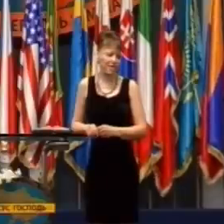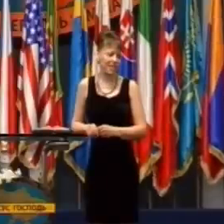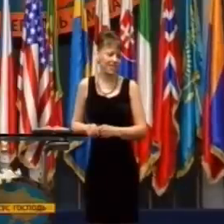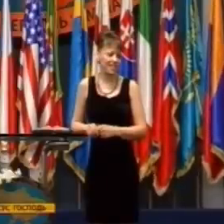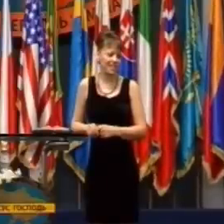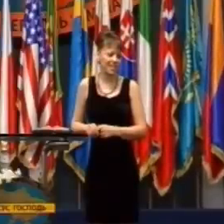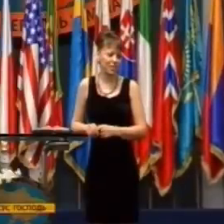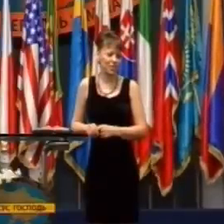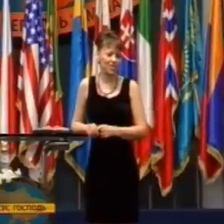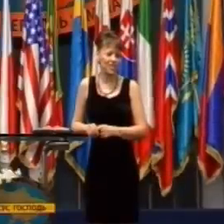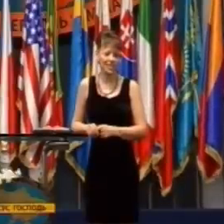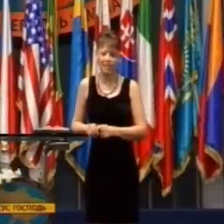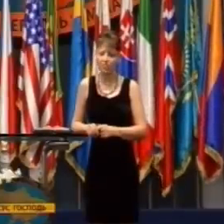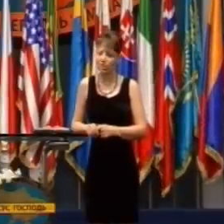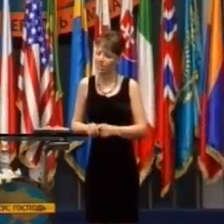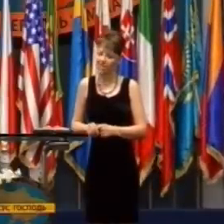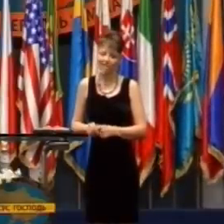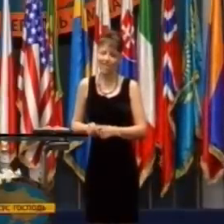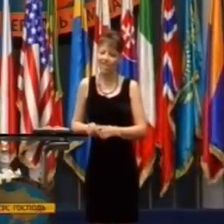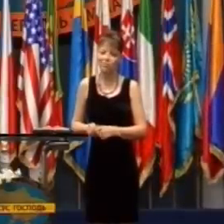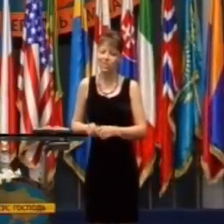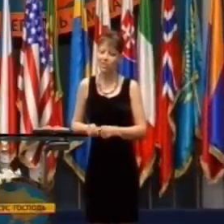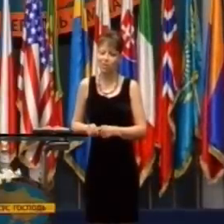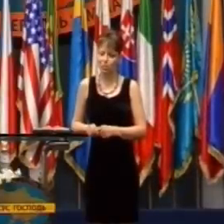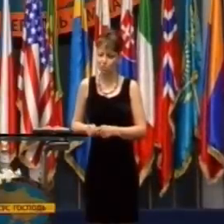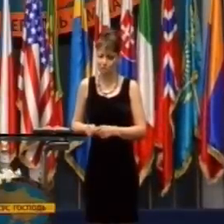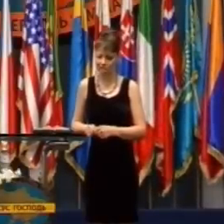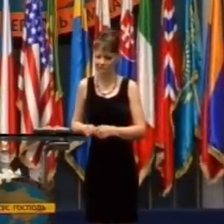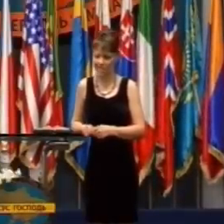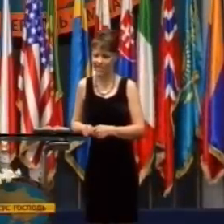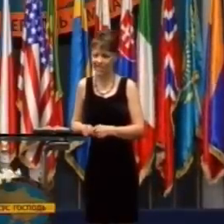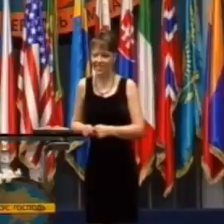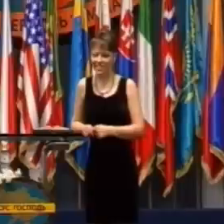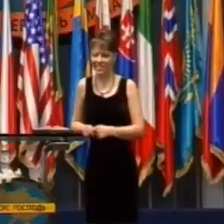Jan Krstiteľ nemal príliš veľa reklamných tabúl.